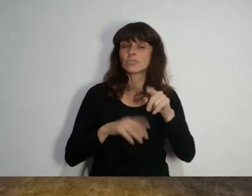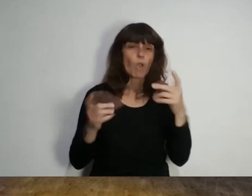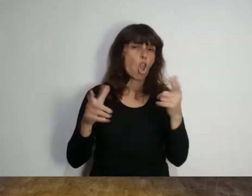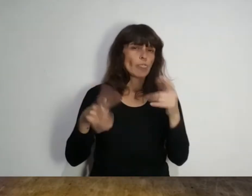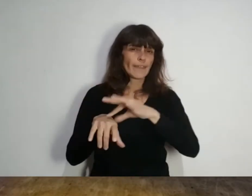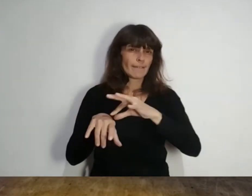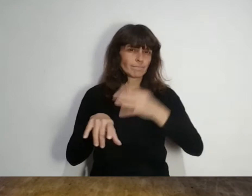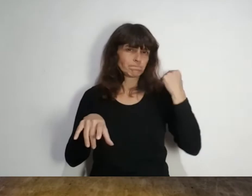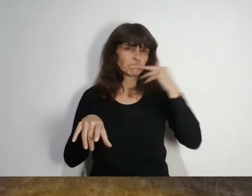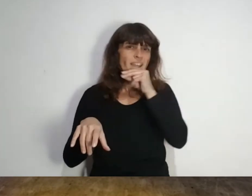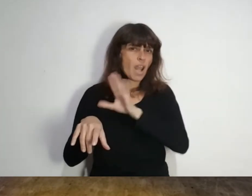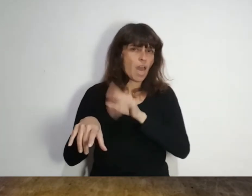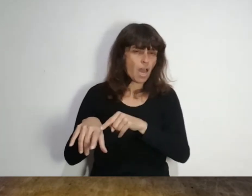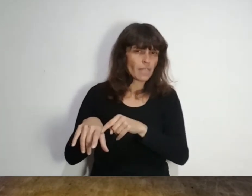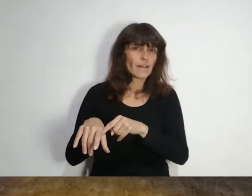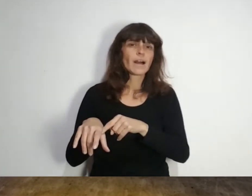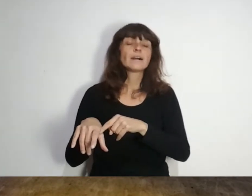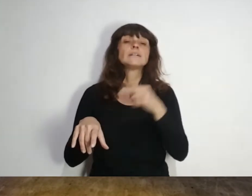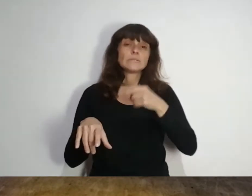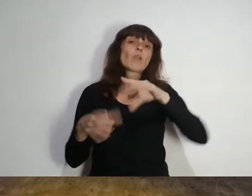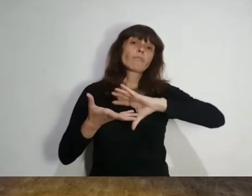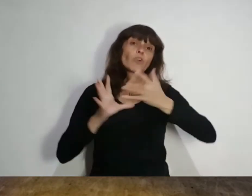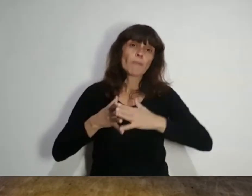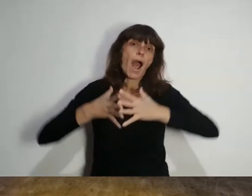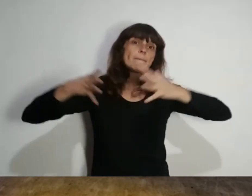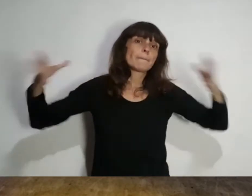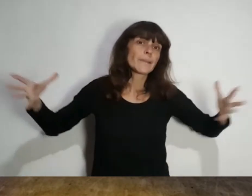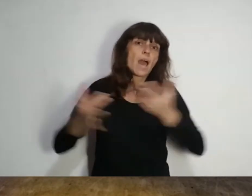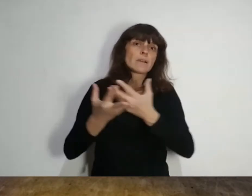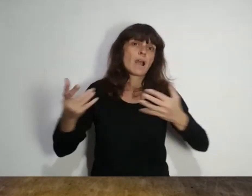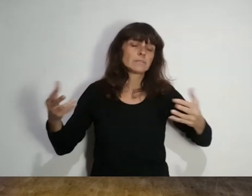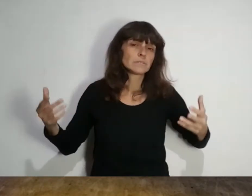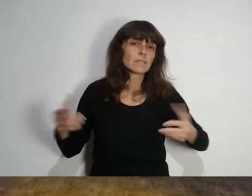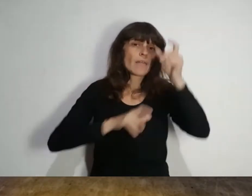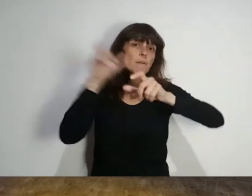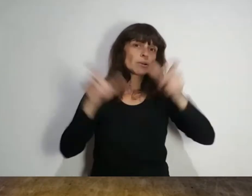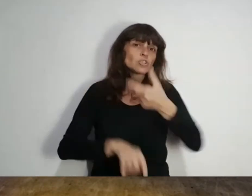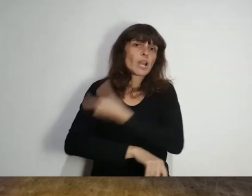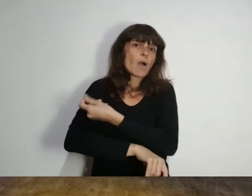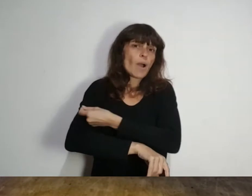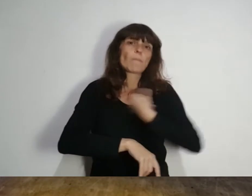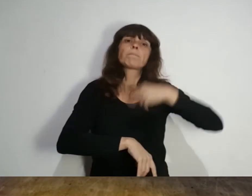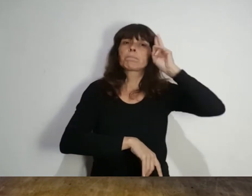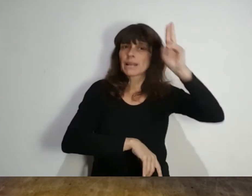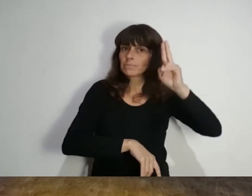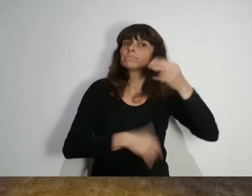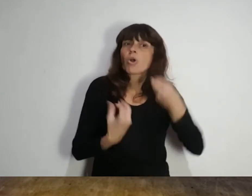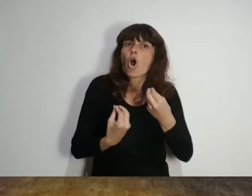años sin antecedentes de riesgo en otra ampliación de la franja etaria permitida por el